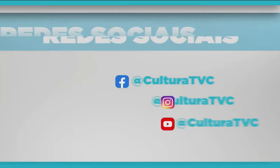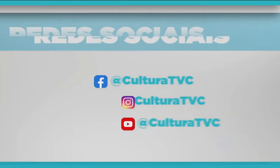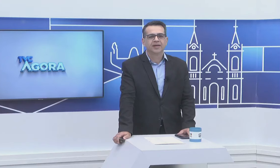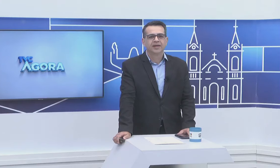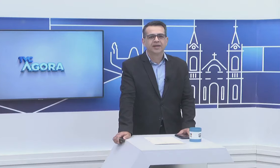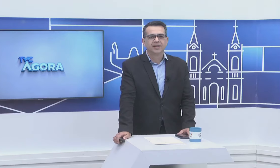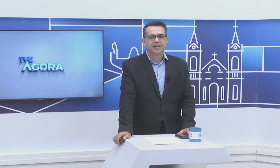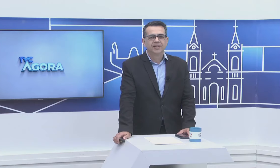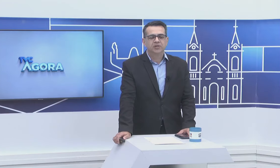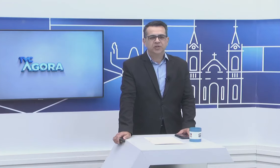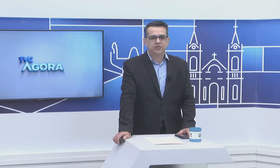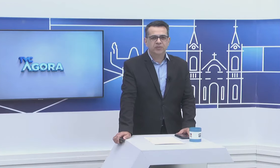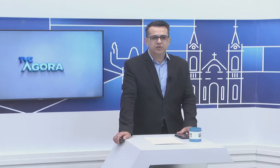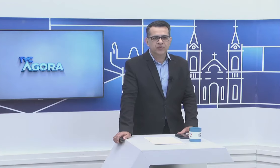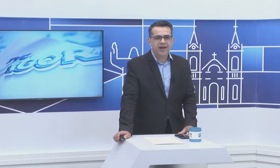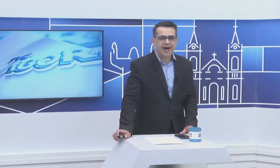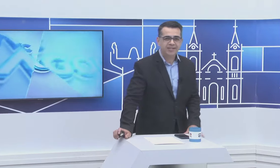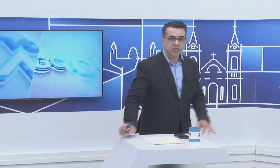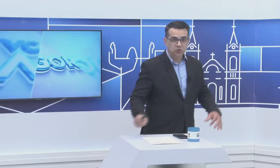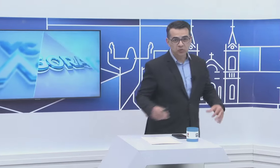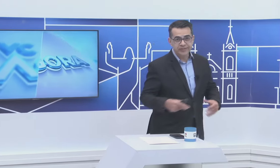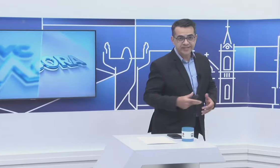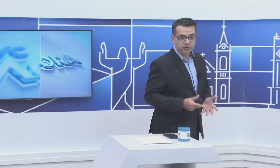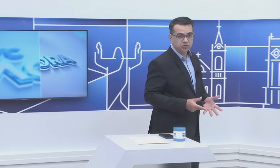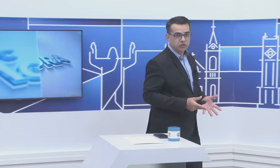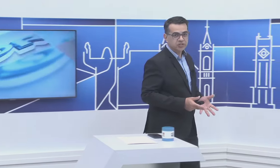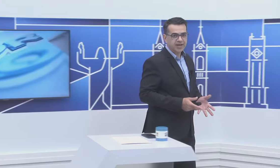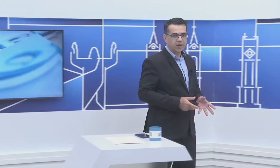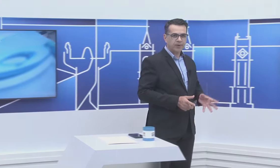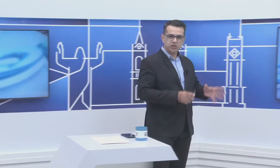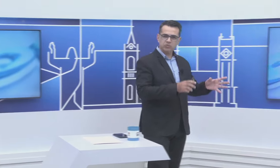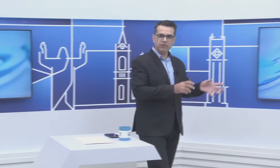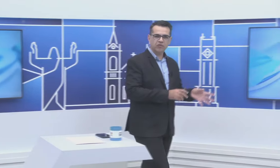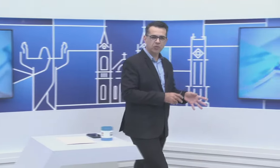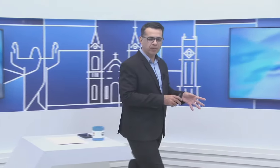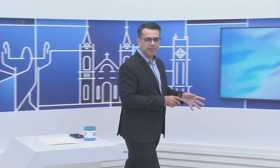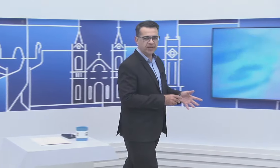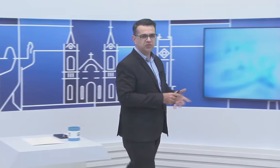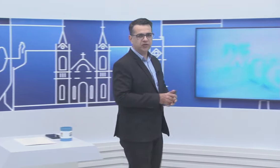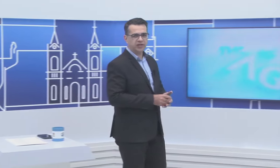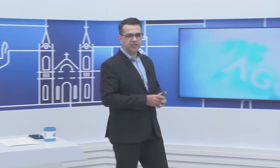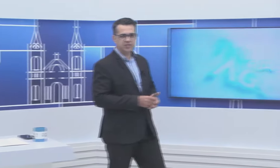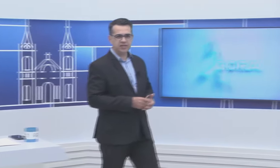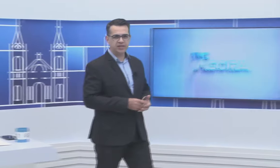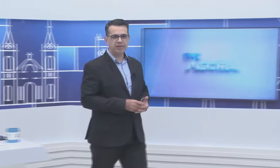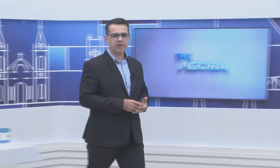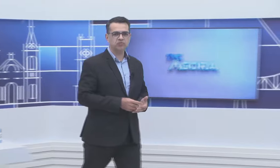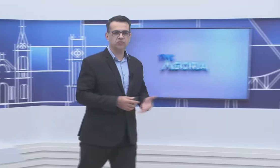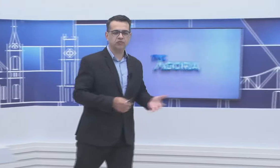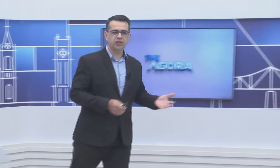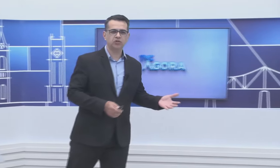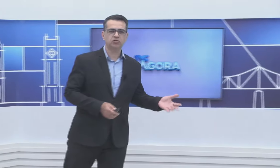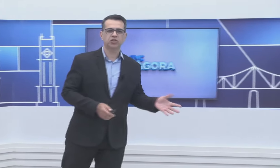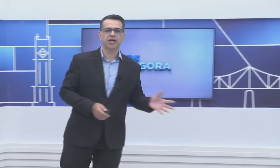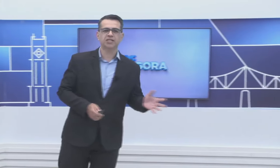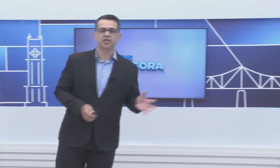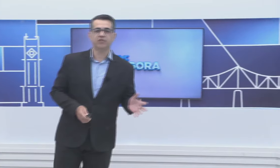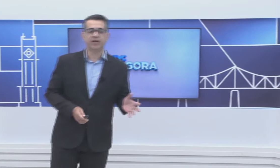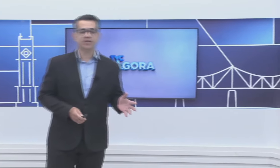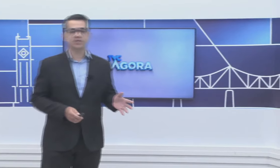E hoje vamos falar de inclusão social, mas de uma forma bem diferente. Seria mais um vídeo chá de revelação